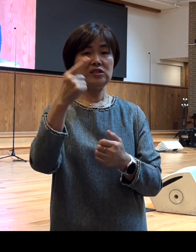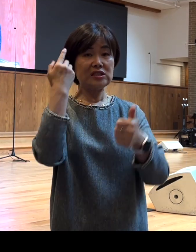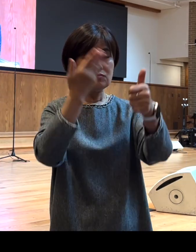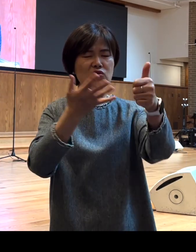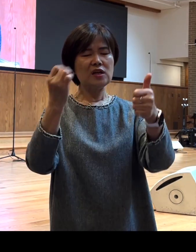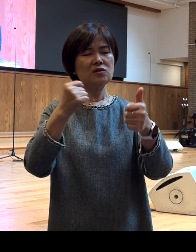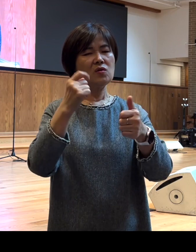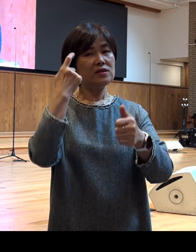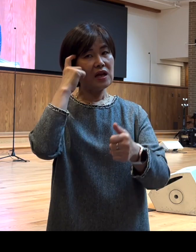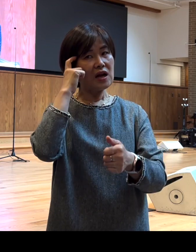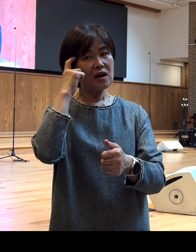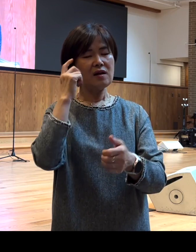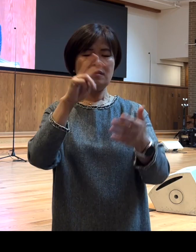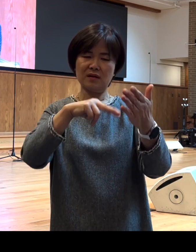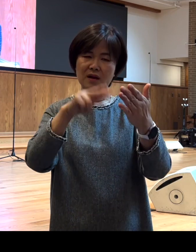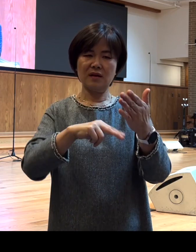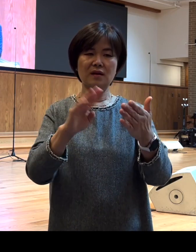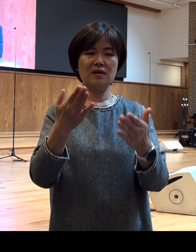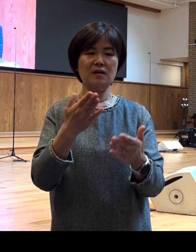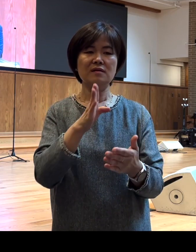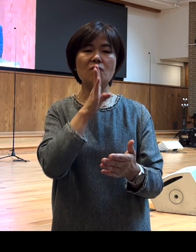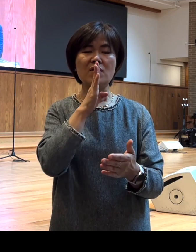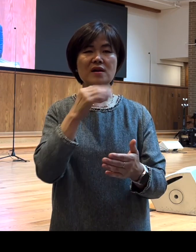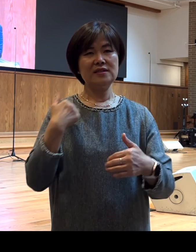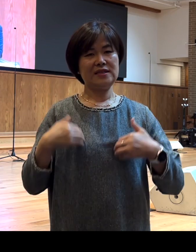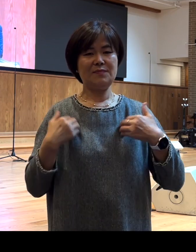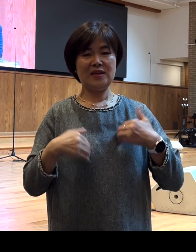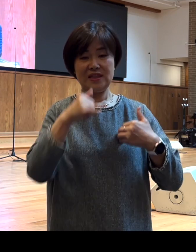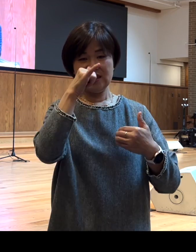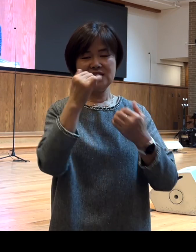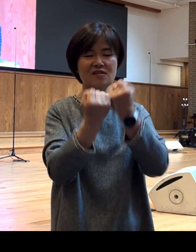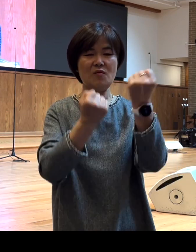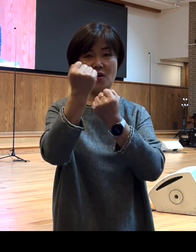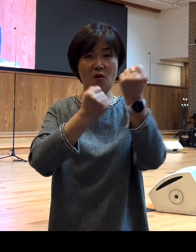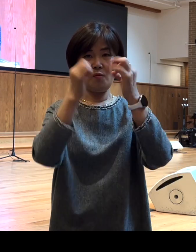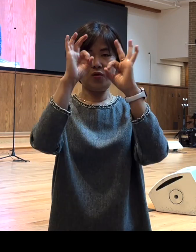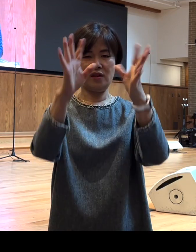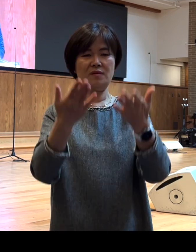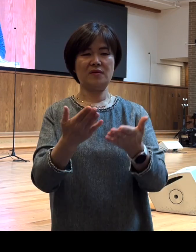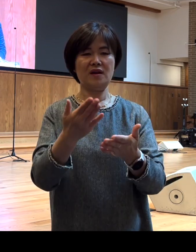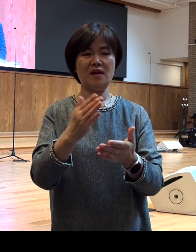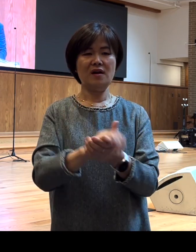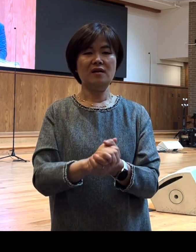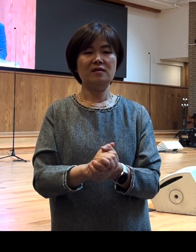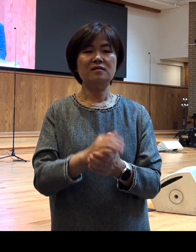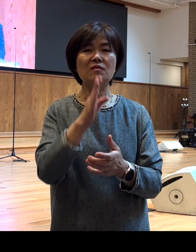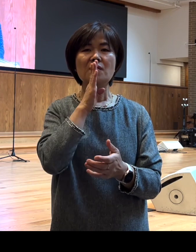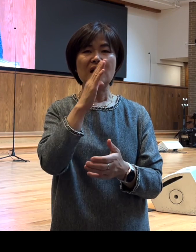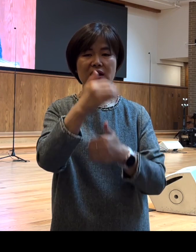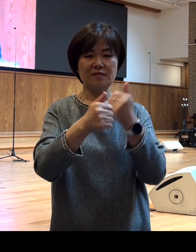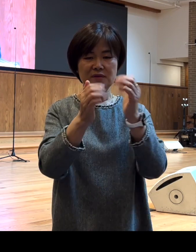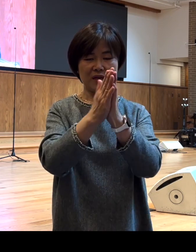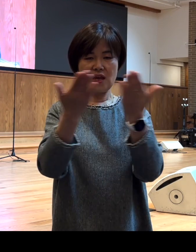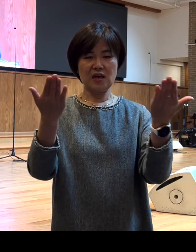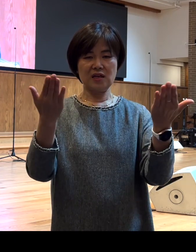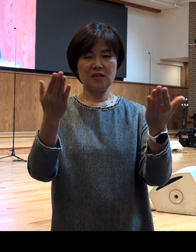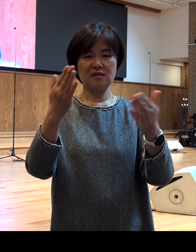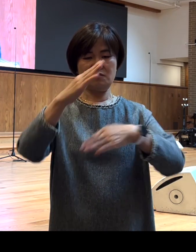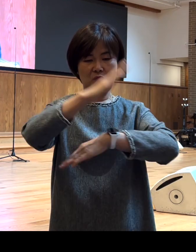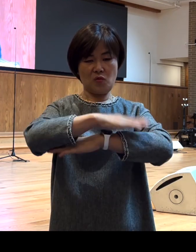묵상하다가 흥미로운 설명을 보게 되었습니다 성경의 4번 중에서 약 4세기경에